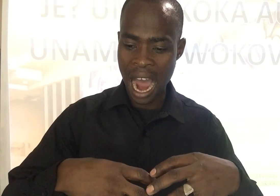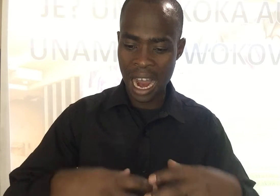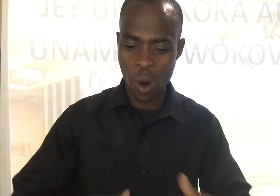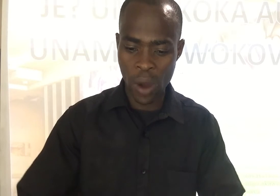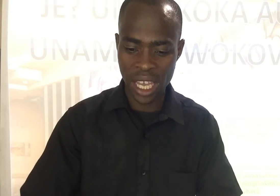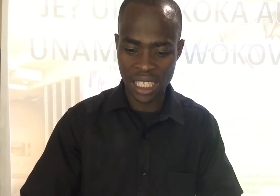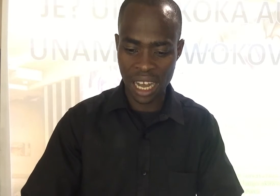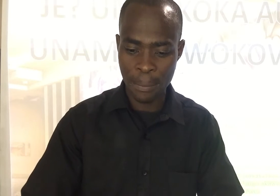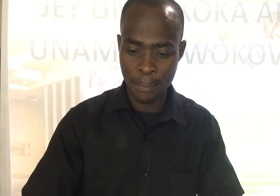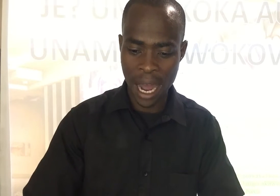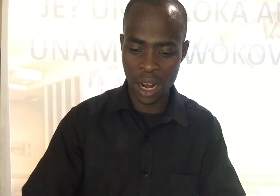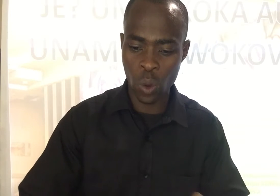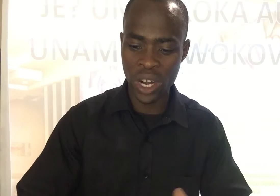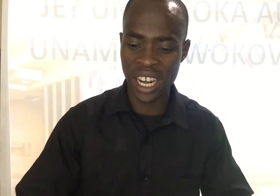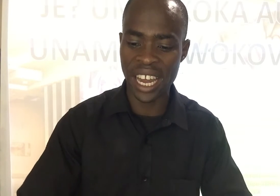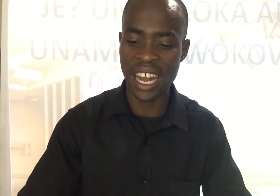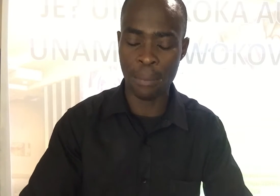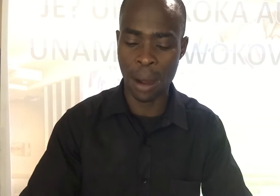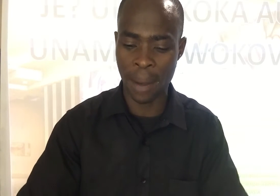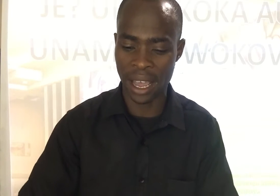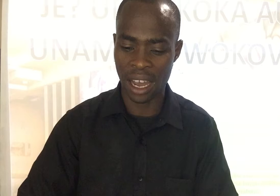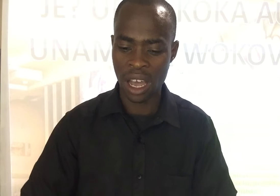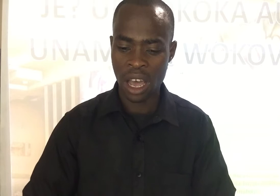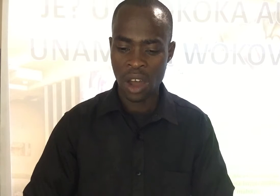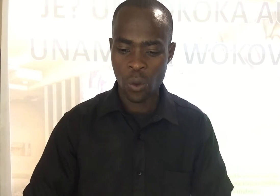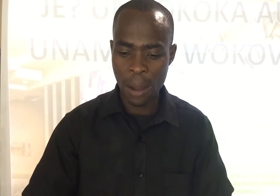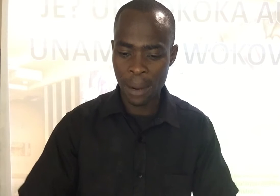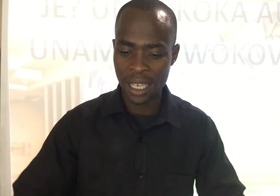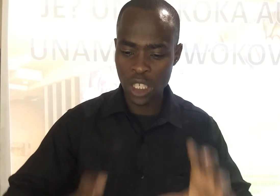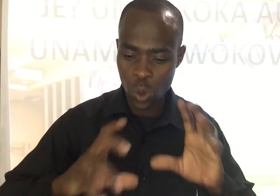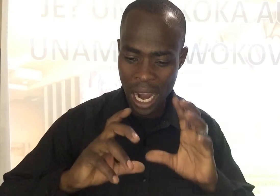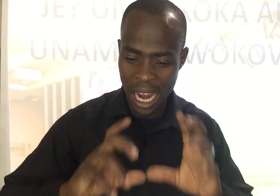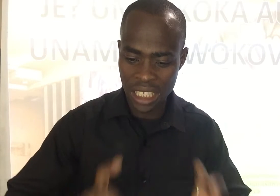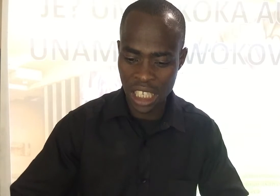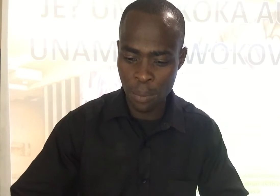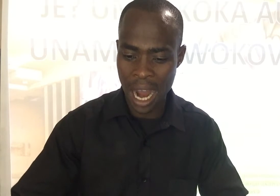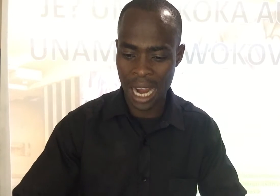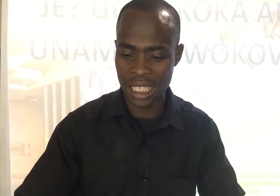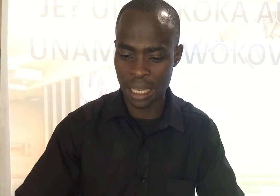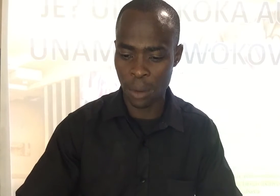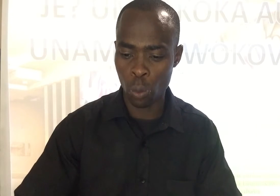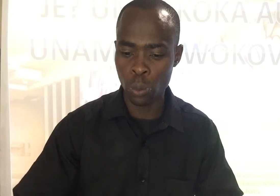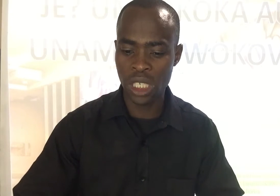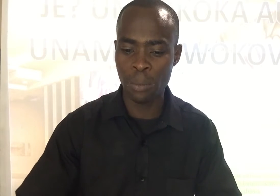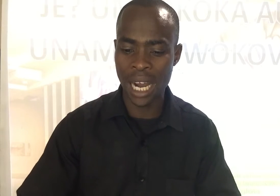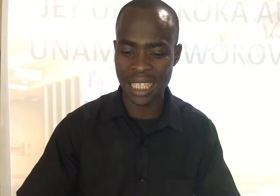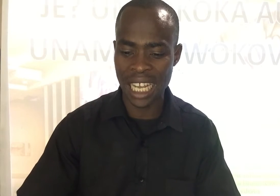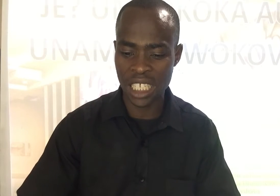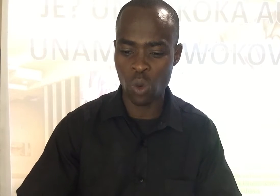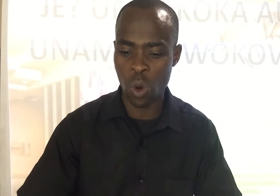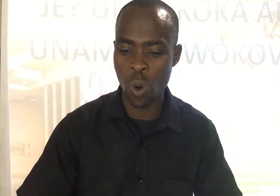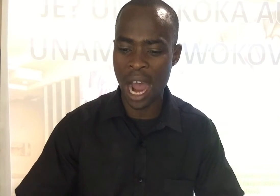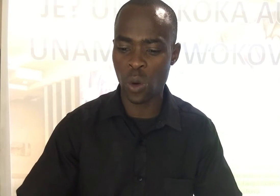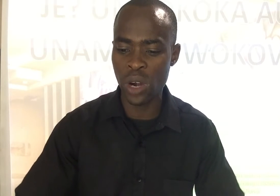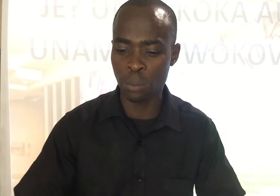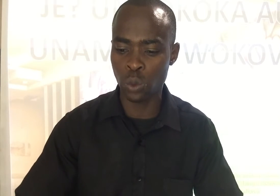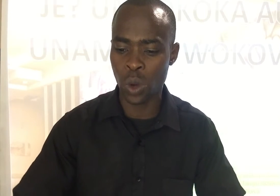Akaweza mara kuninenea mabaya Kwamba, Yesu akajibu, hakasema Msimukataze kwa kuwa hakuna mtu